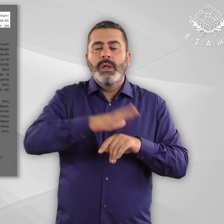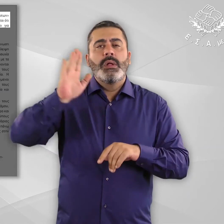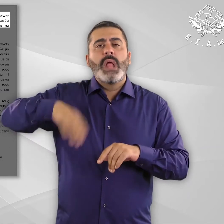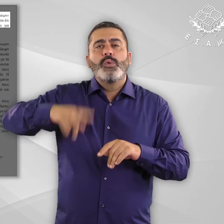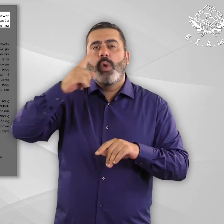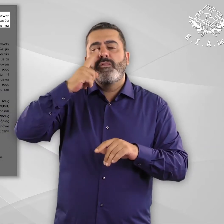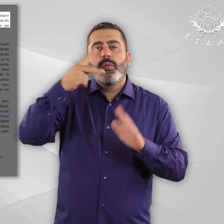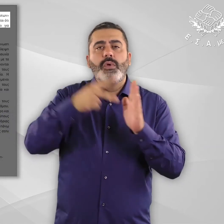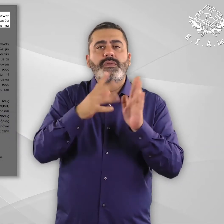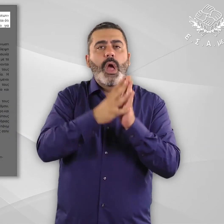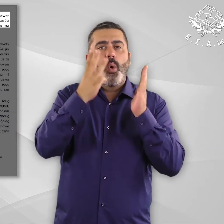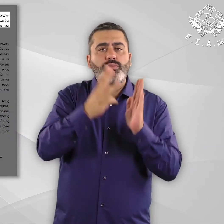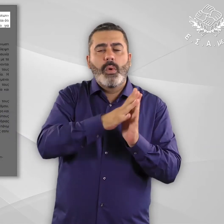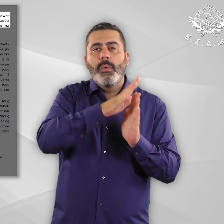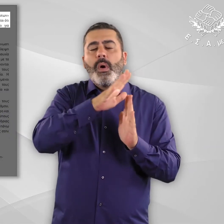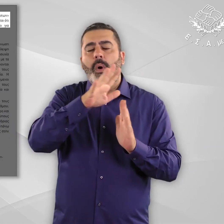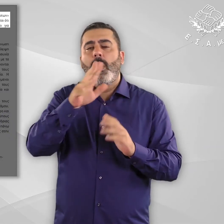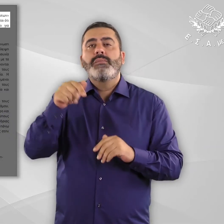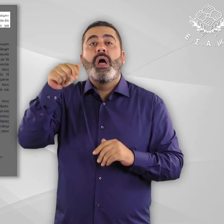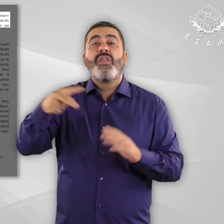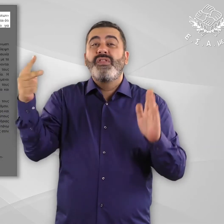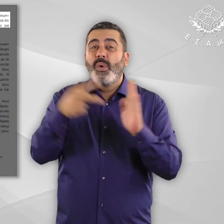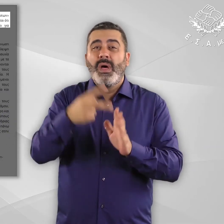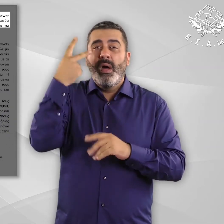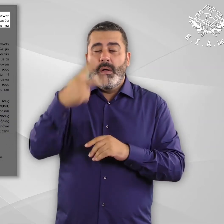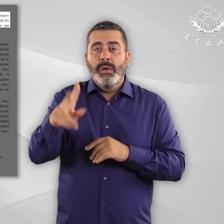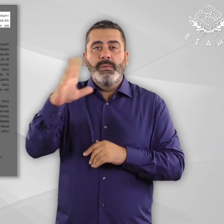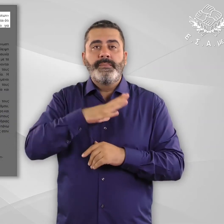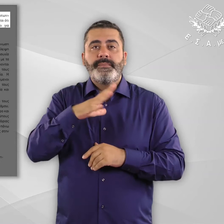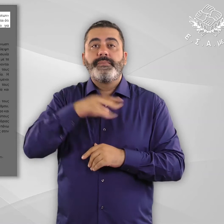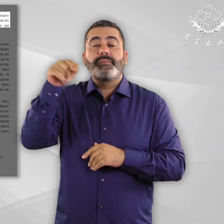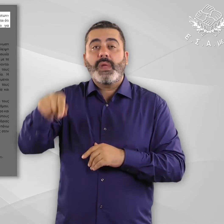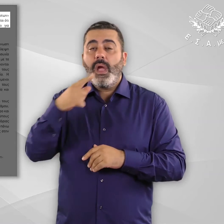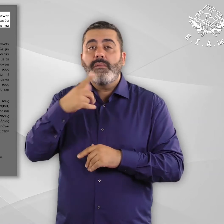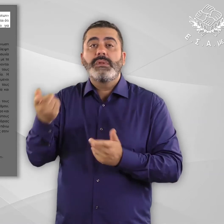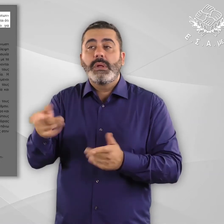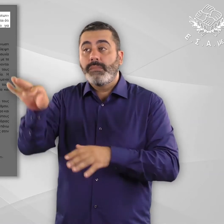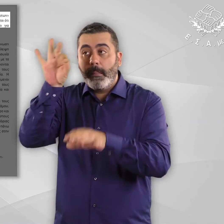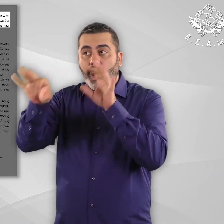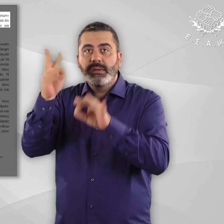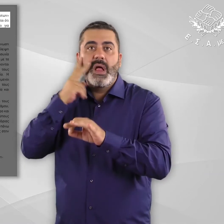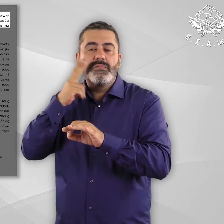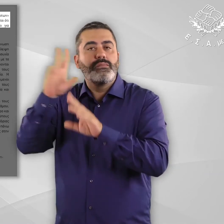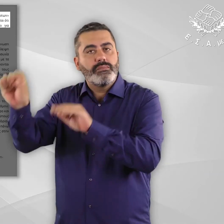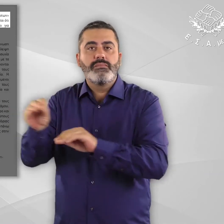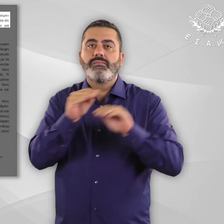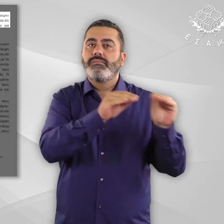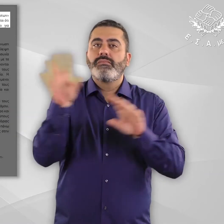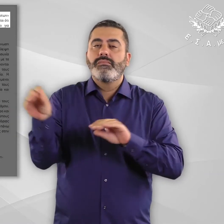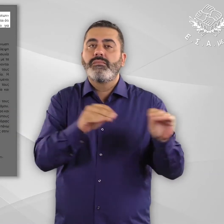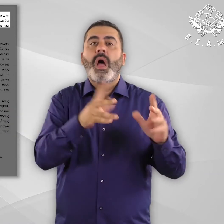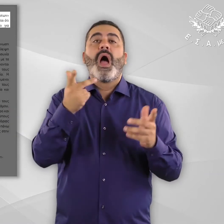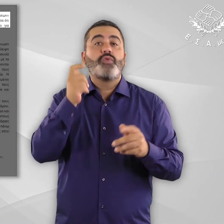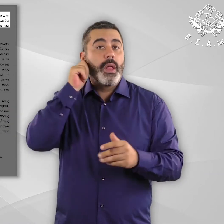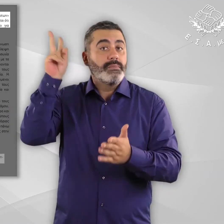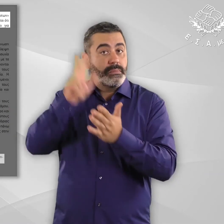2018 εκτιμάται ότι 2.200 οι ανθρωποι που έχουν χαρακτηριστεί ως επιλέξιμοι για μετακίνηση εξακολουθούν να